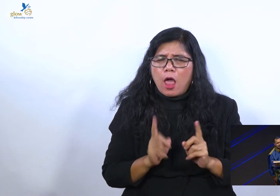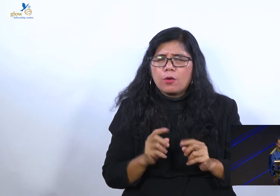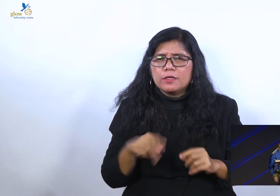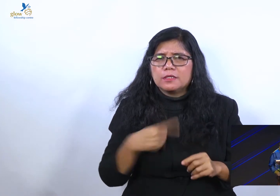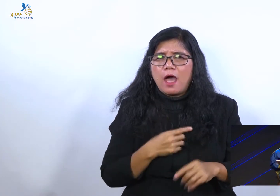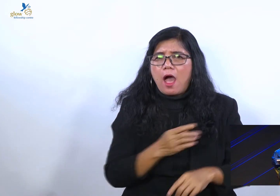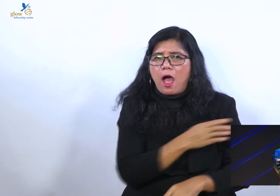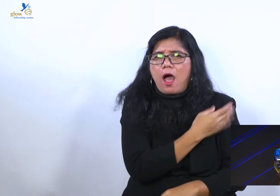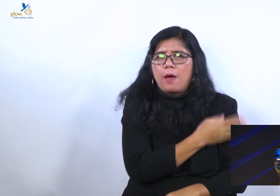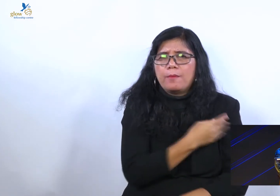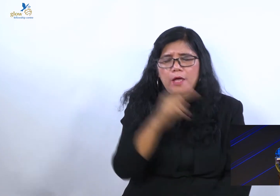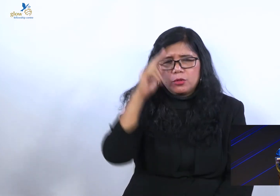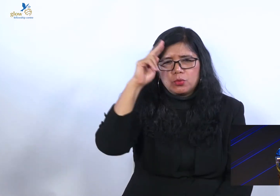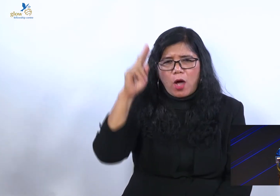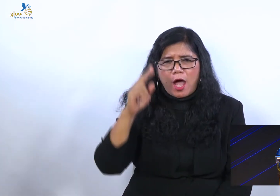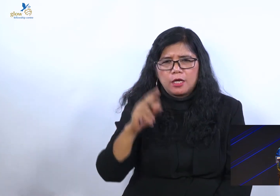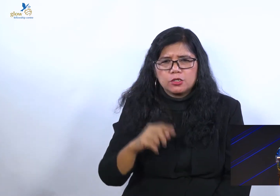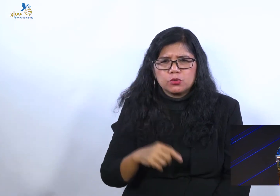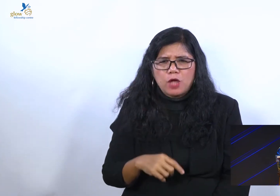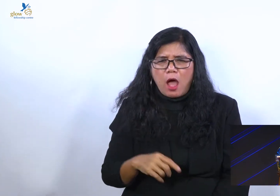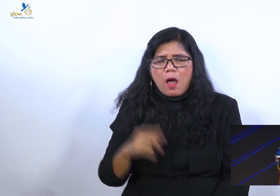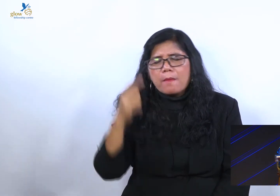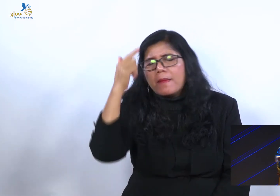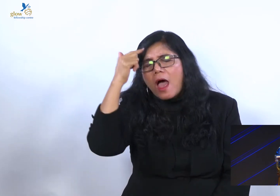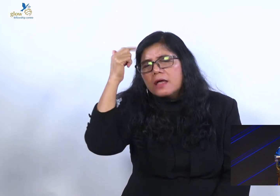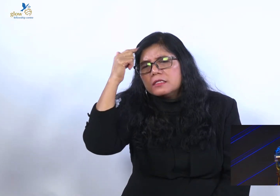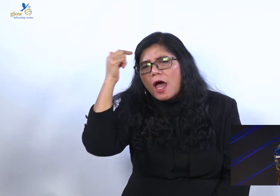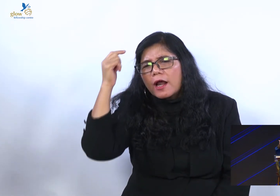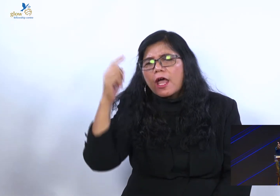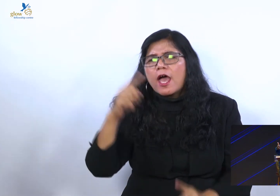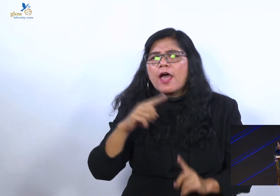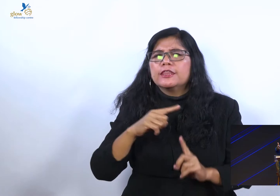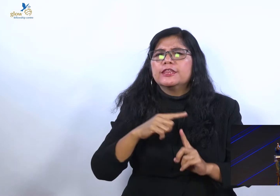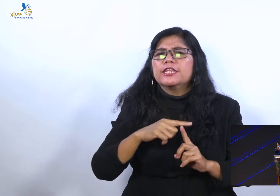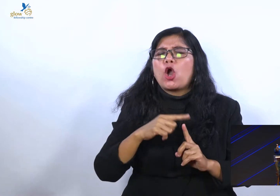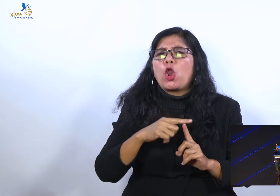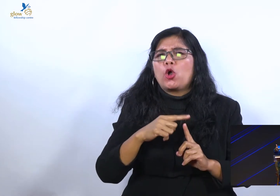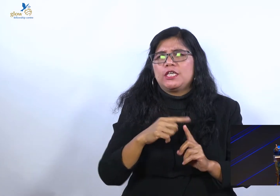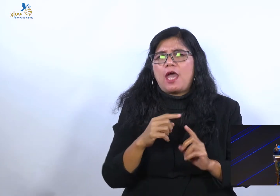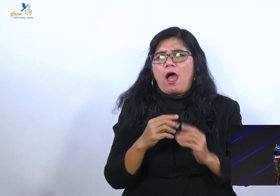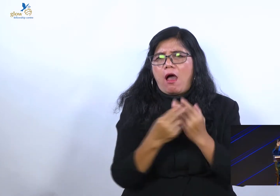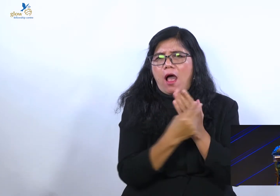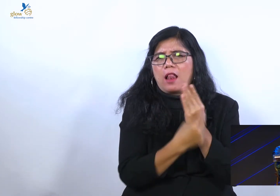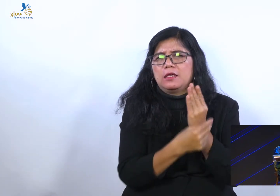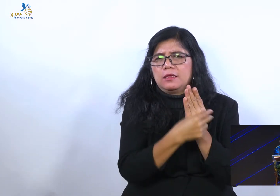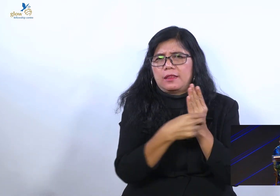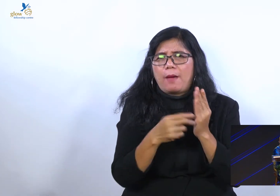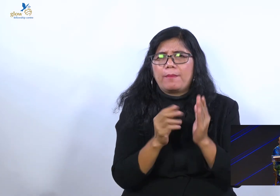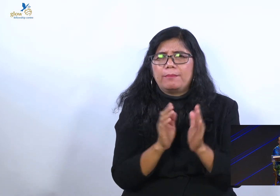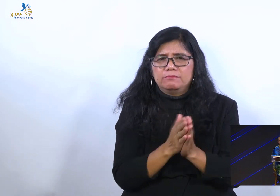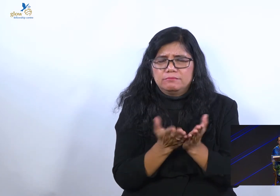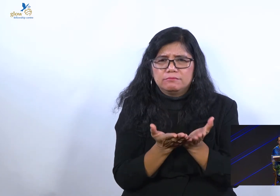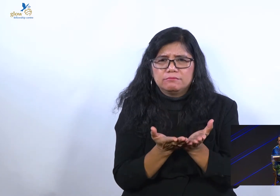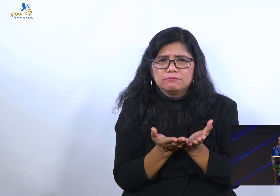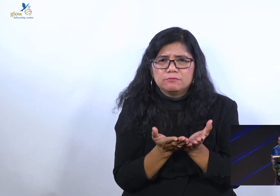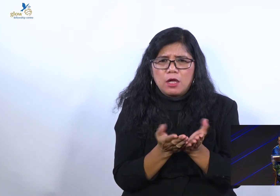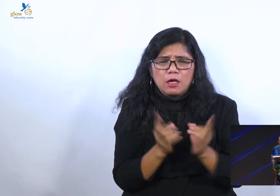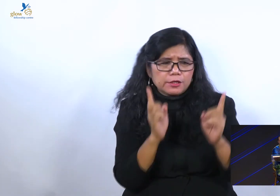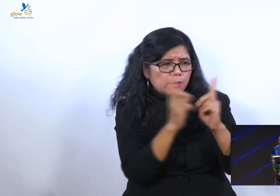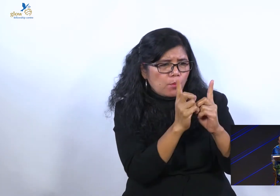Kalau kita memang sudah studi teologi. Lalu menjumpai hamba Tuhan yang palsu.